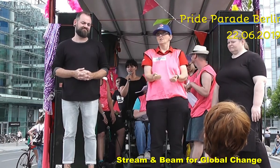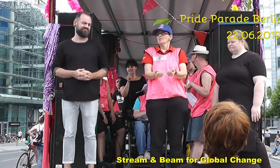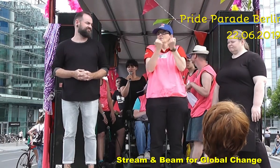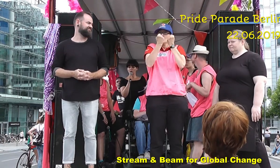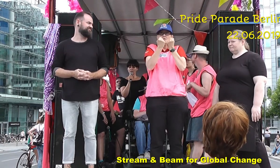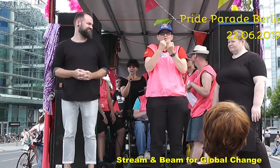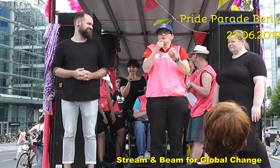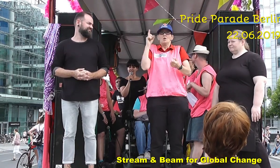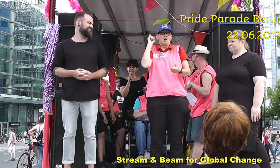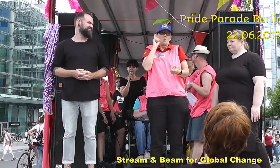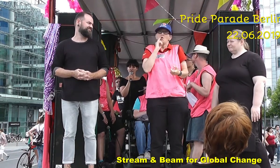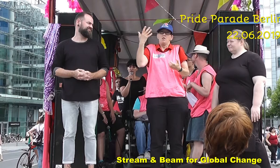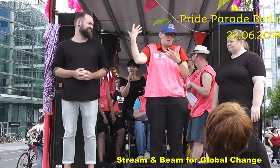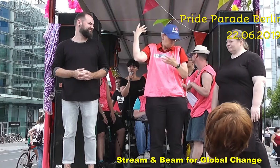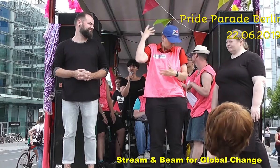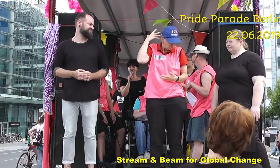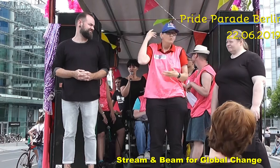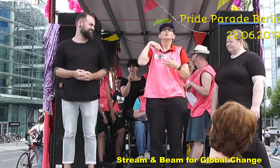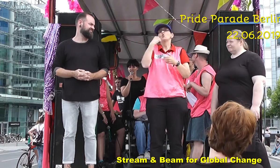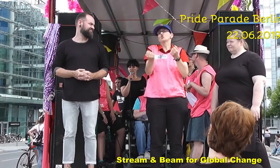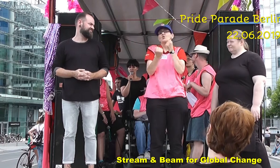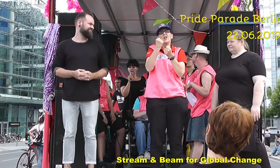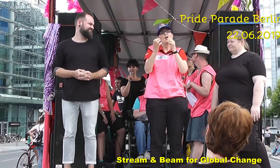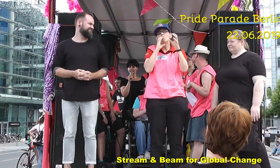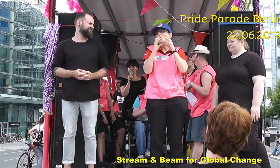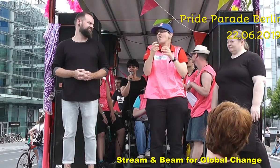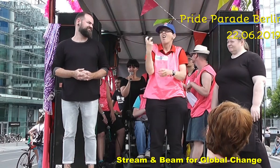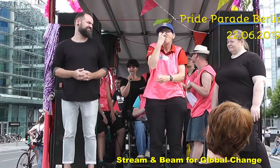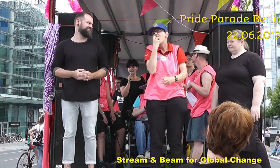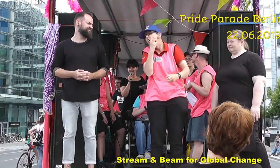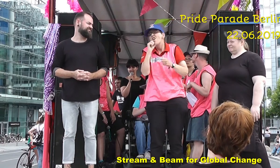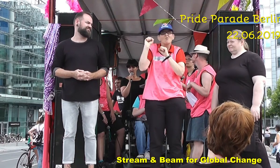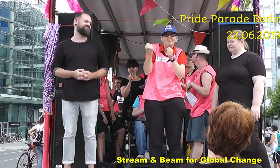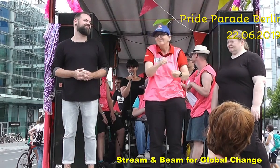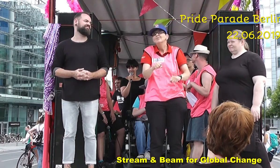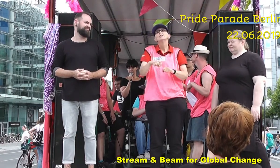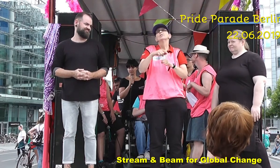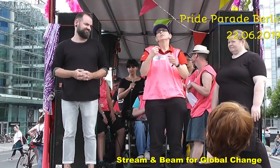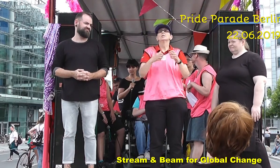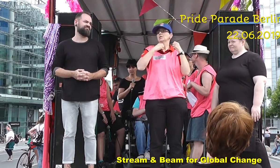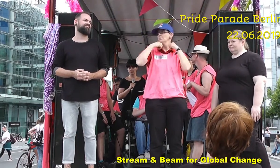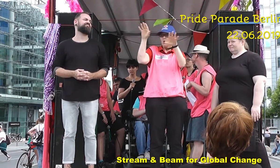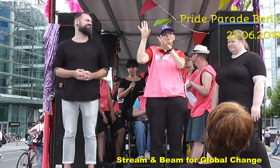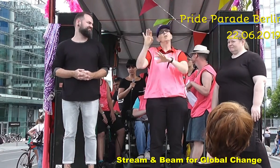Diese Hörprothese würde für uns taube Menschen bedeuten, dass wir immer weniger werden.